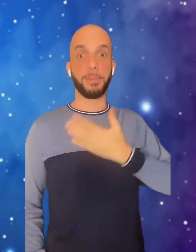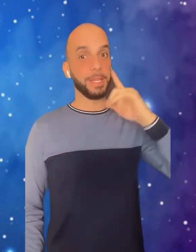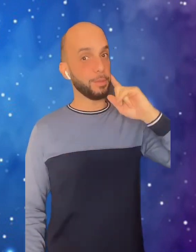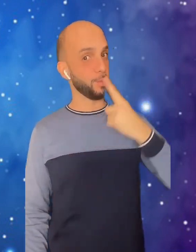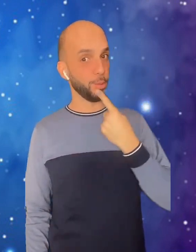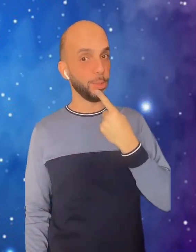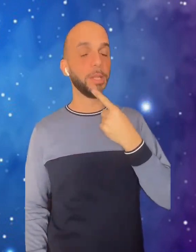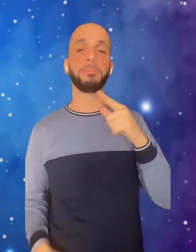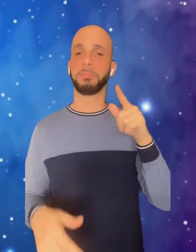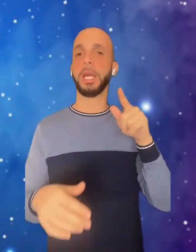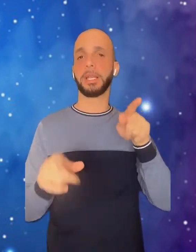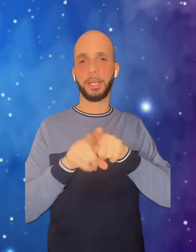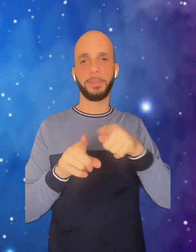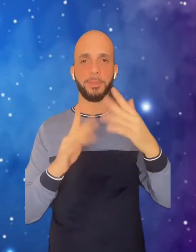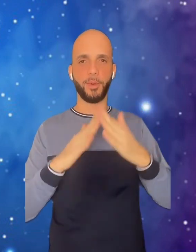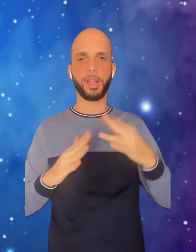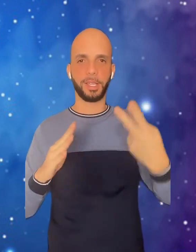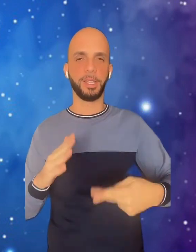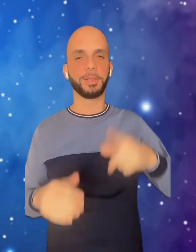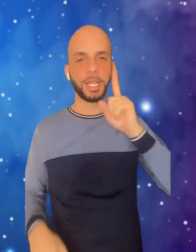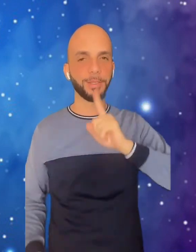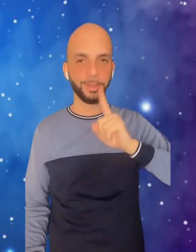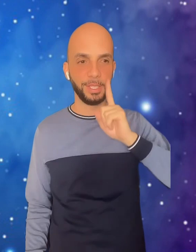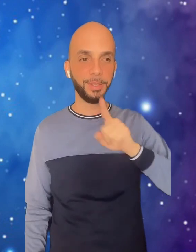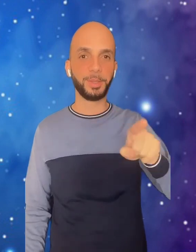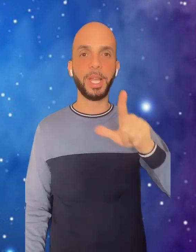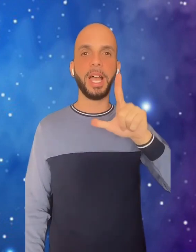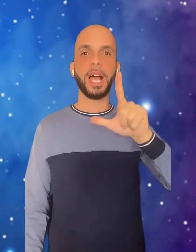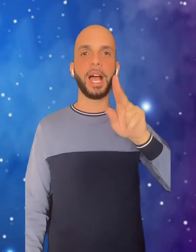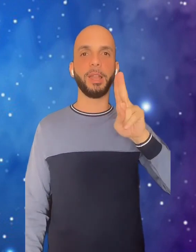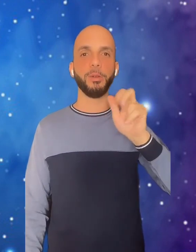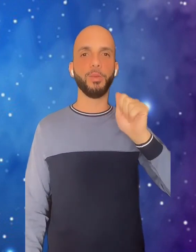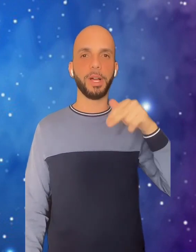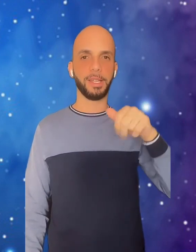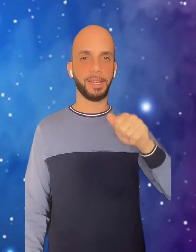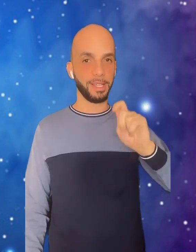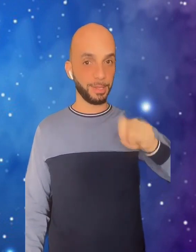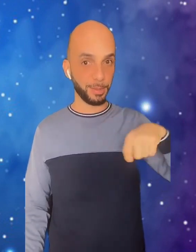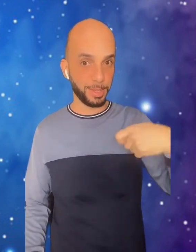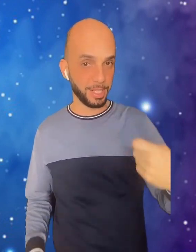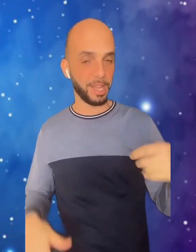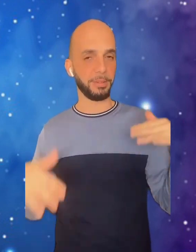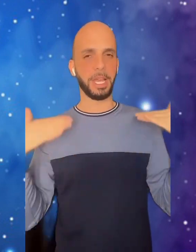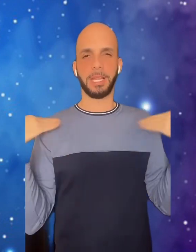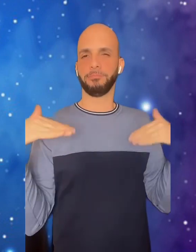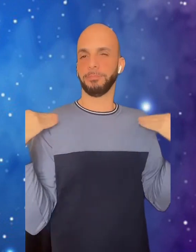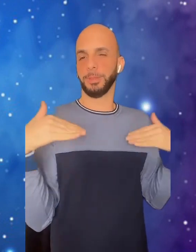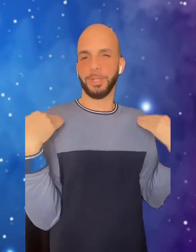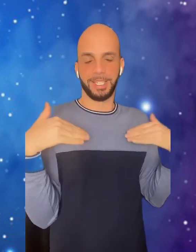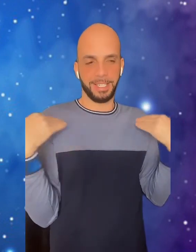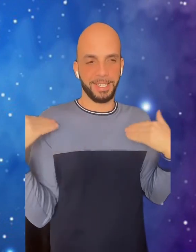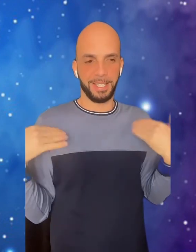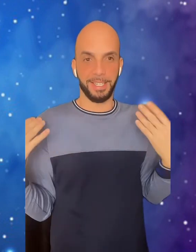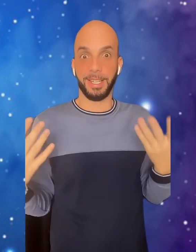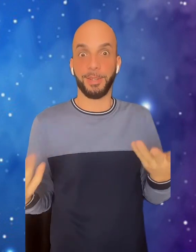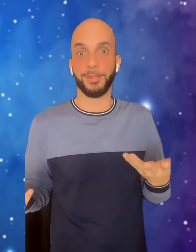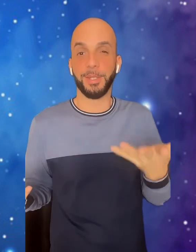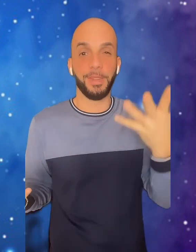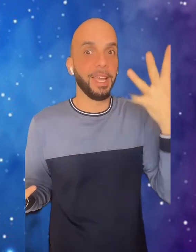amiga surda, que também mora aqui nos Estados Unidos, a Luana, esse é o sinal dela, Luana, inclusive ela